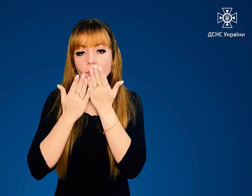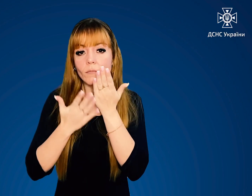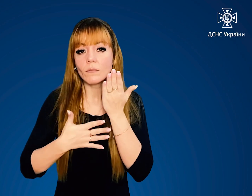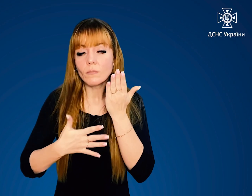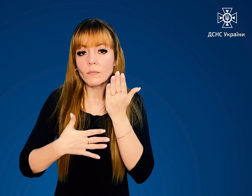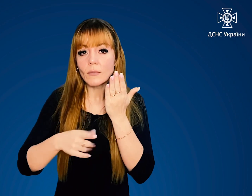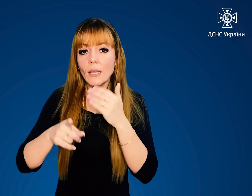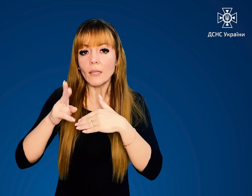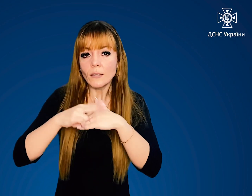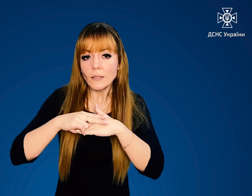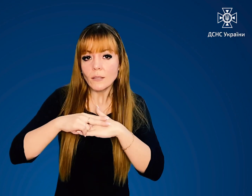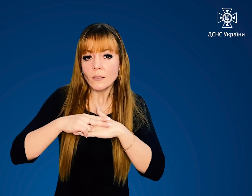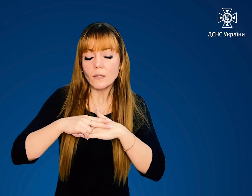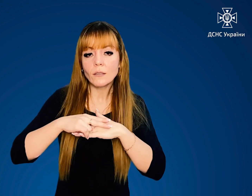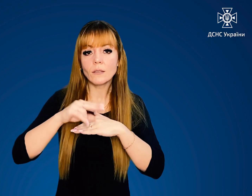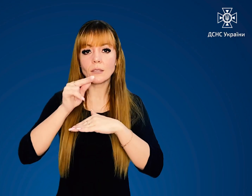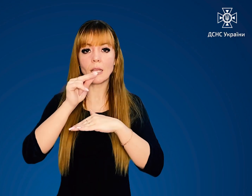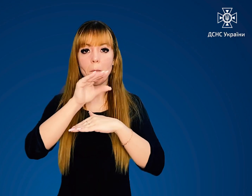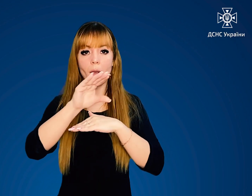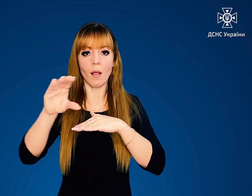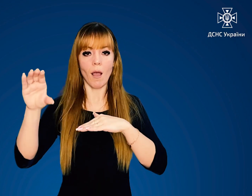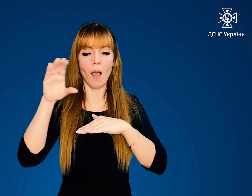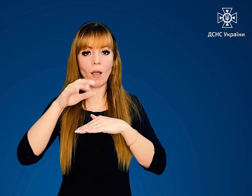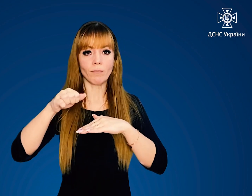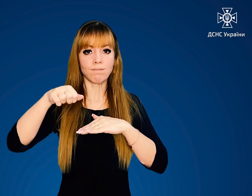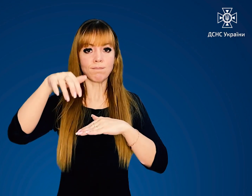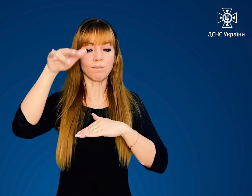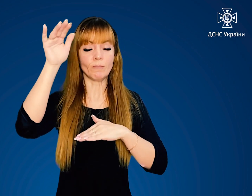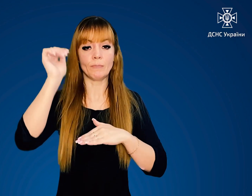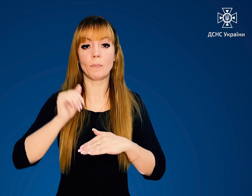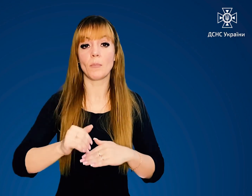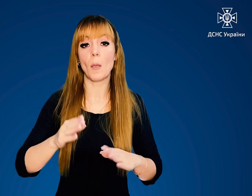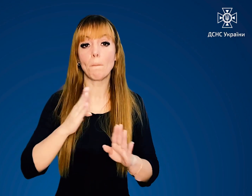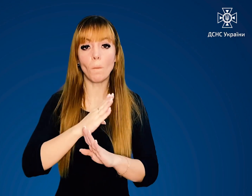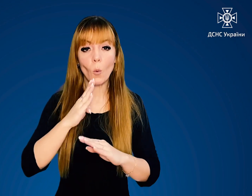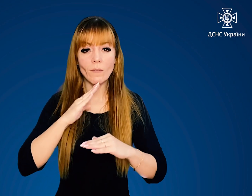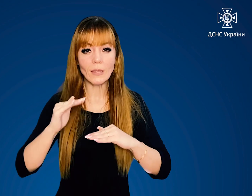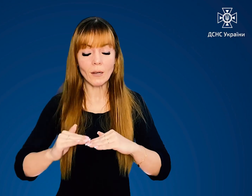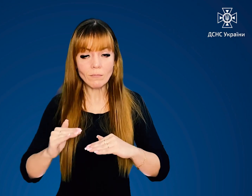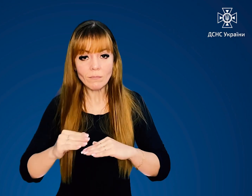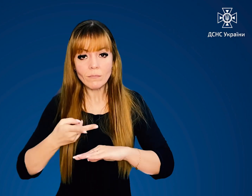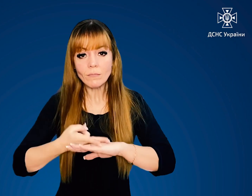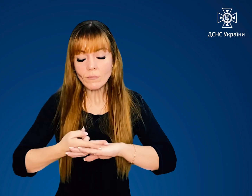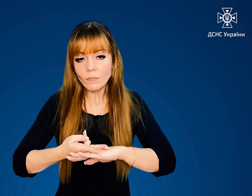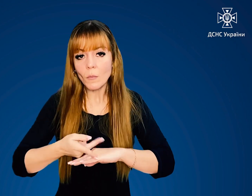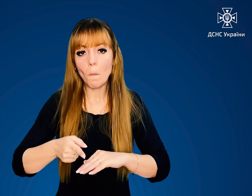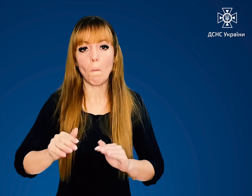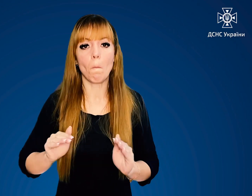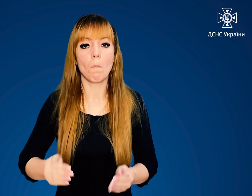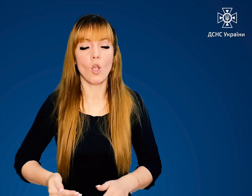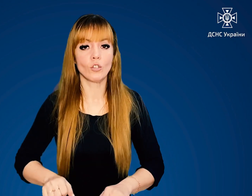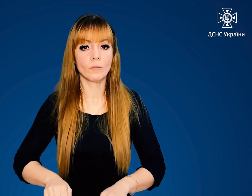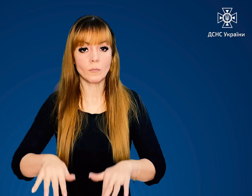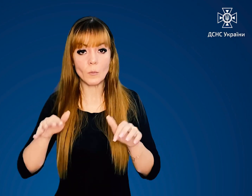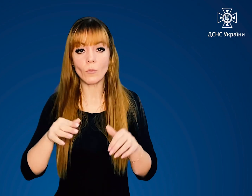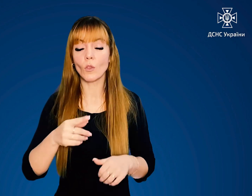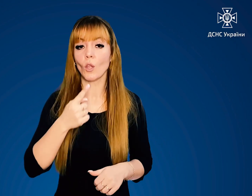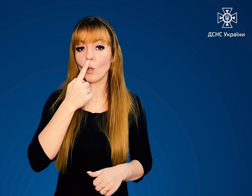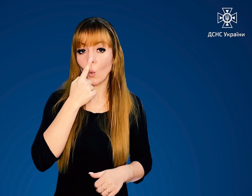що знаходиться низько над поверхною землі. Повітря тут менш задимлене, рот і ніс